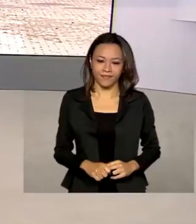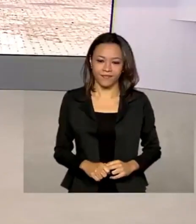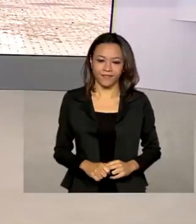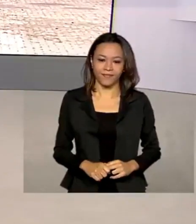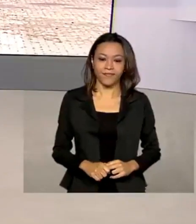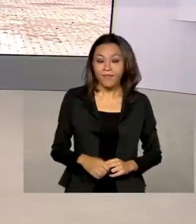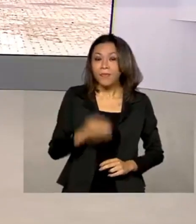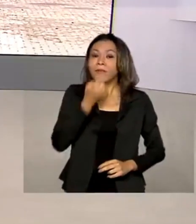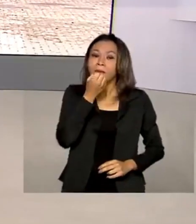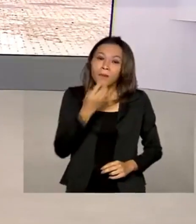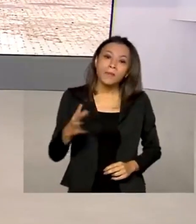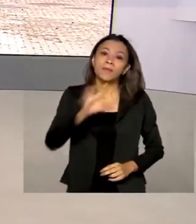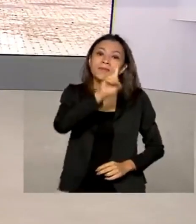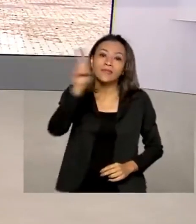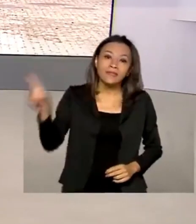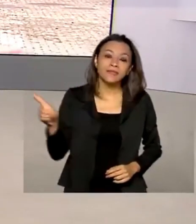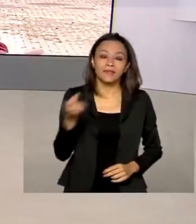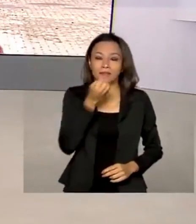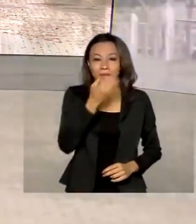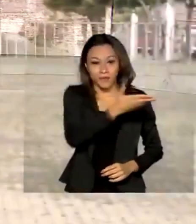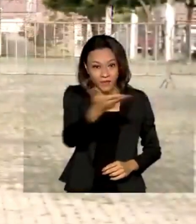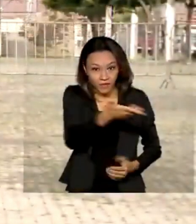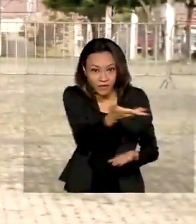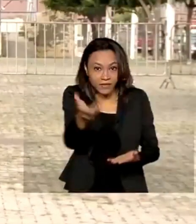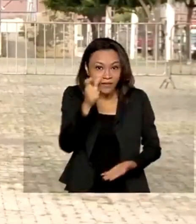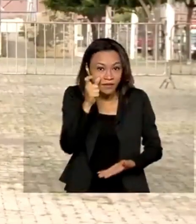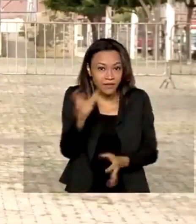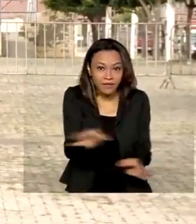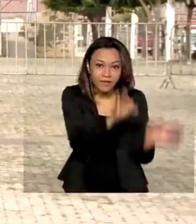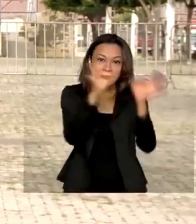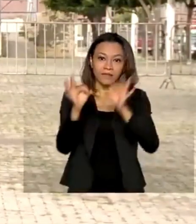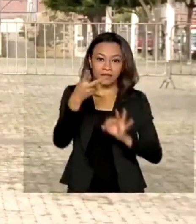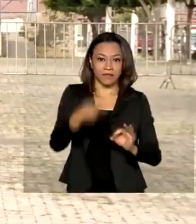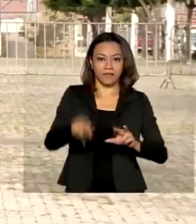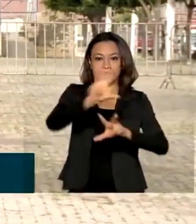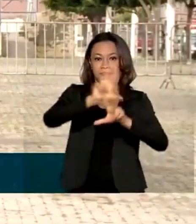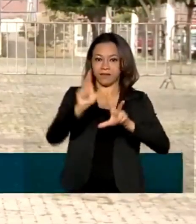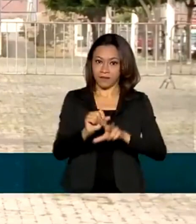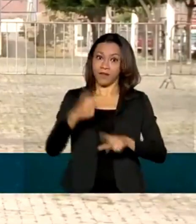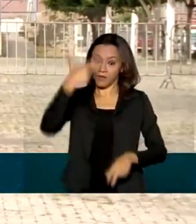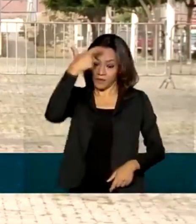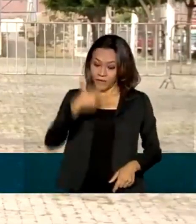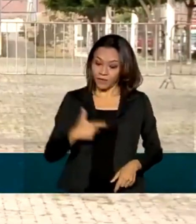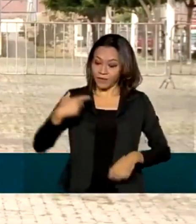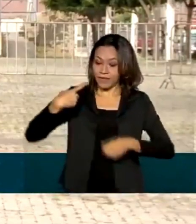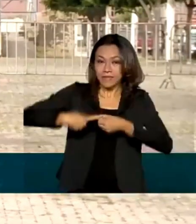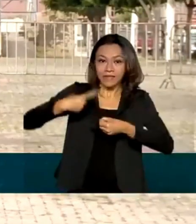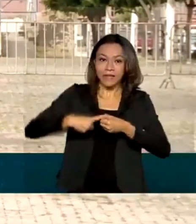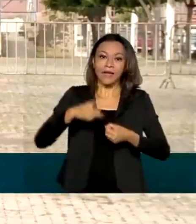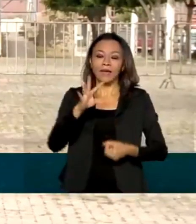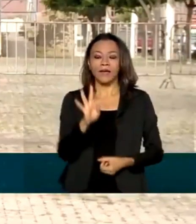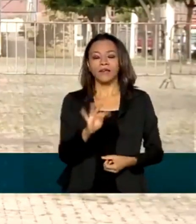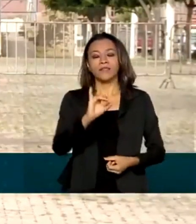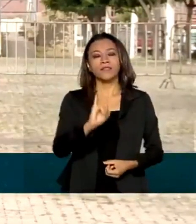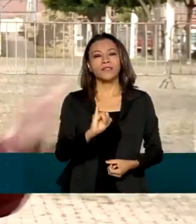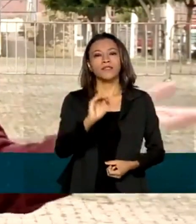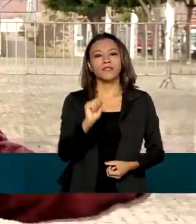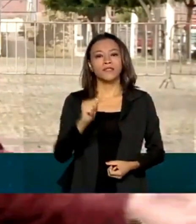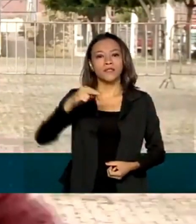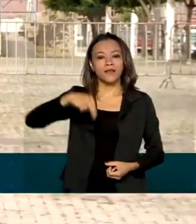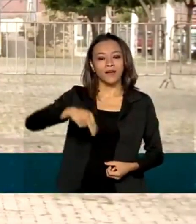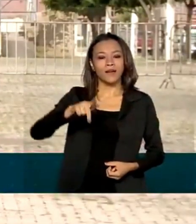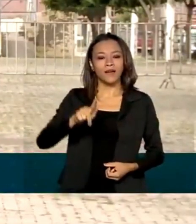Bom dia, Renata Corsini. Bom dia, telespectadores da TV Brasil. Pois é, estou em Tianguá, município de 76